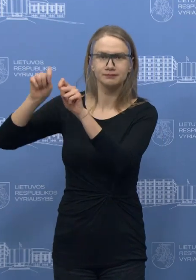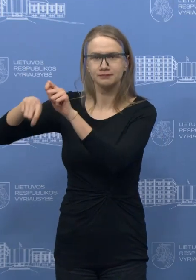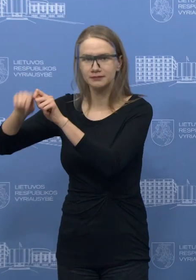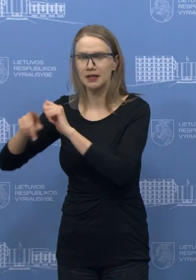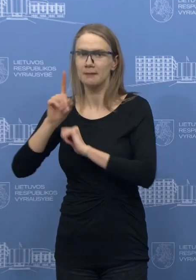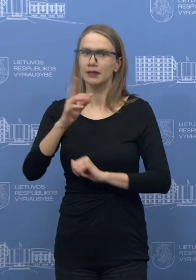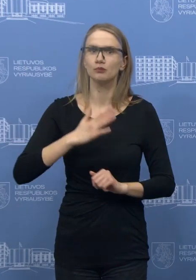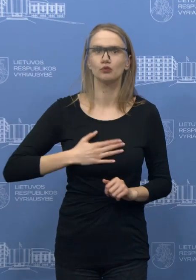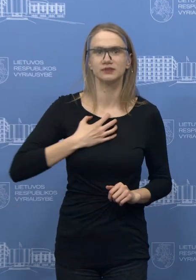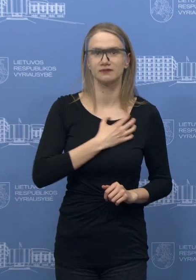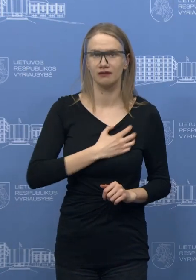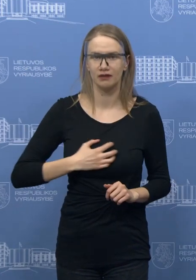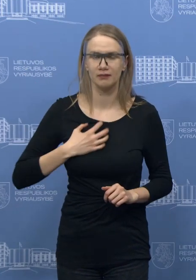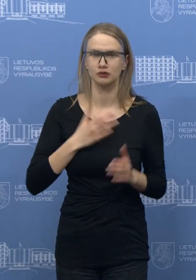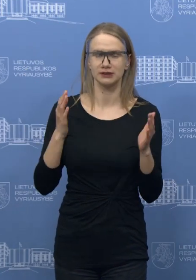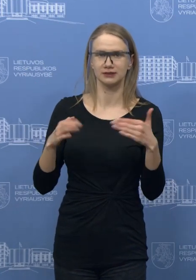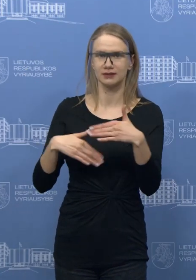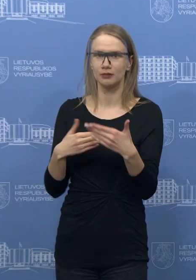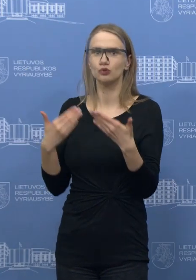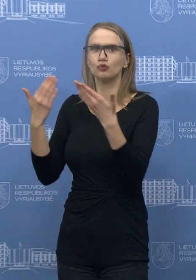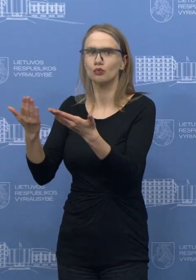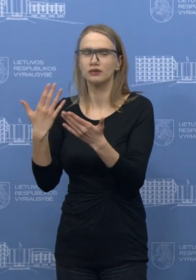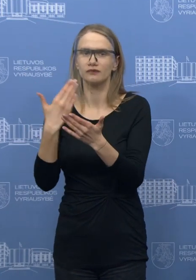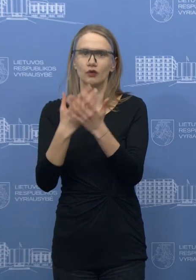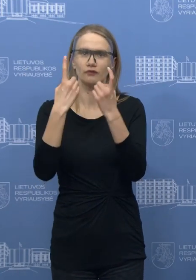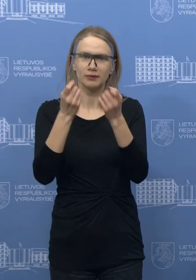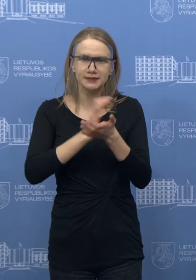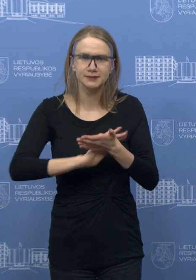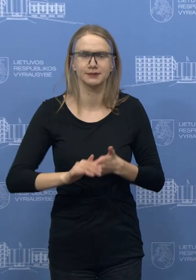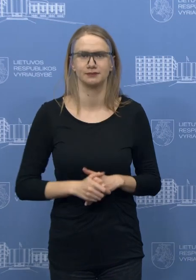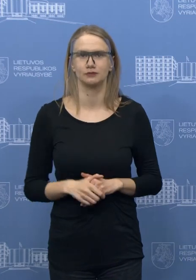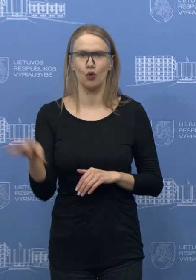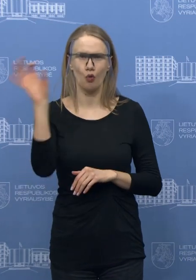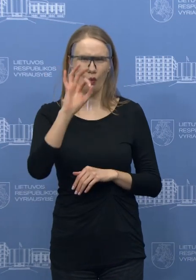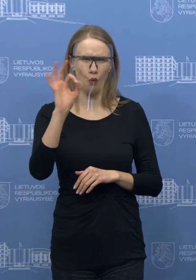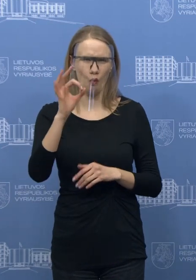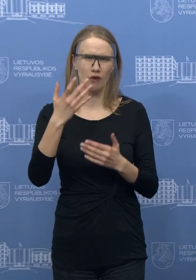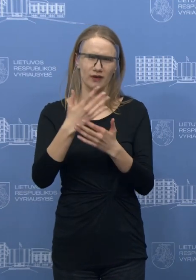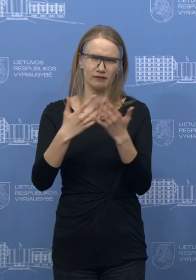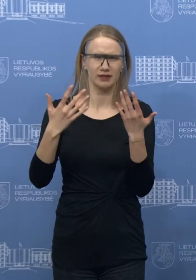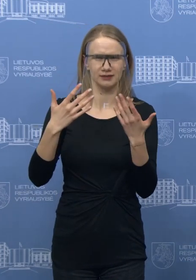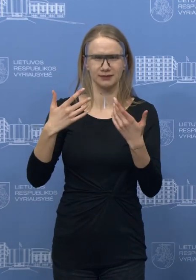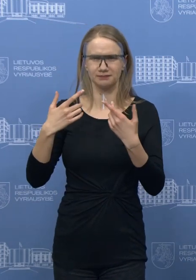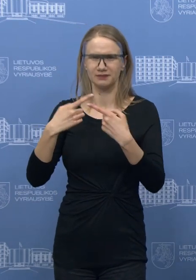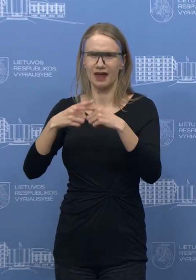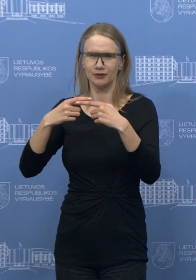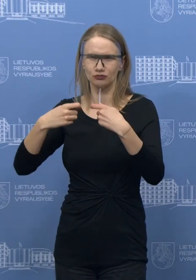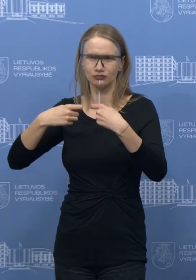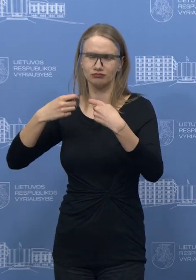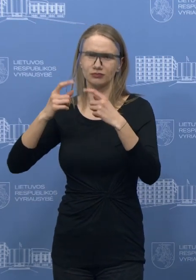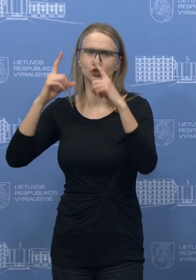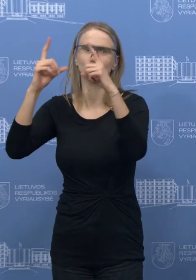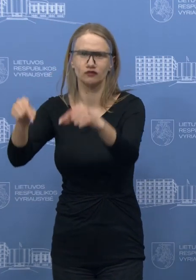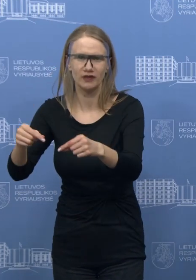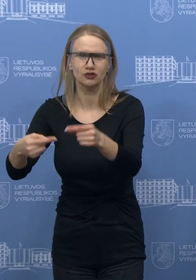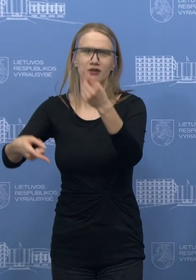kaip sakau, pamaitinti duomenėmis, kuriuos mes kaupiame. Dabar dėl prekių išvežimo, lygiai tik tai trečias šalis, yra po sąjungo, jokių ribojimų